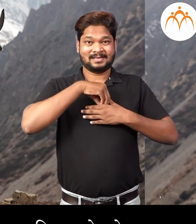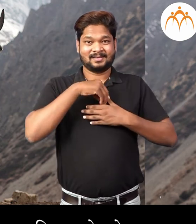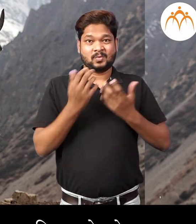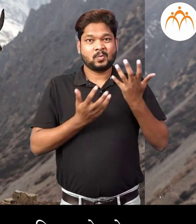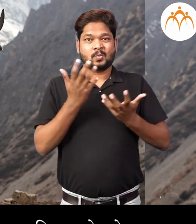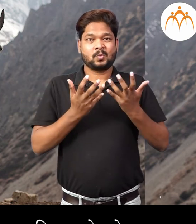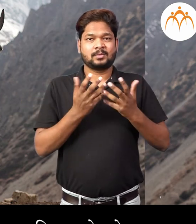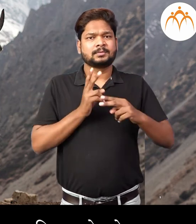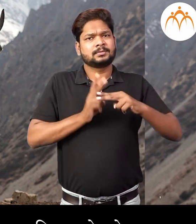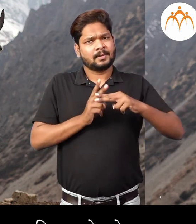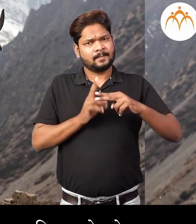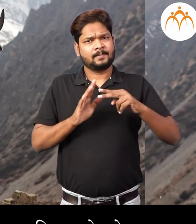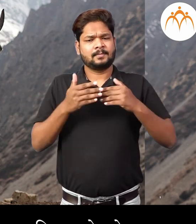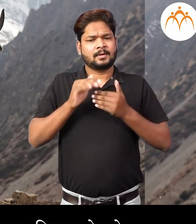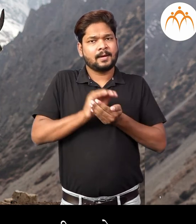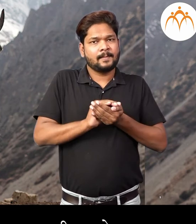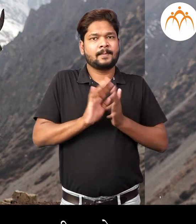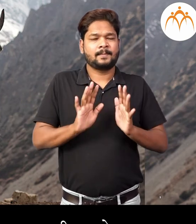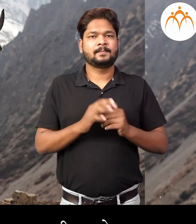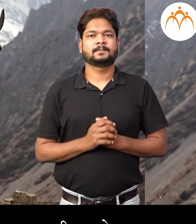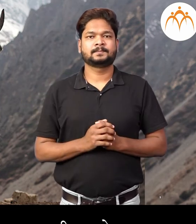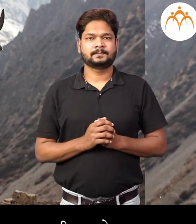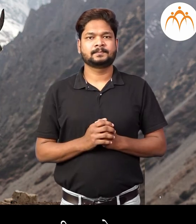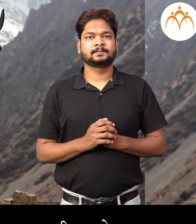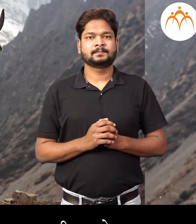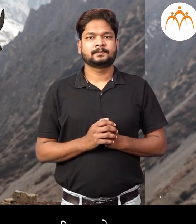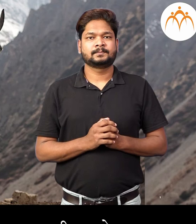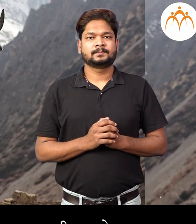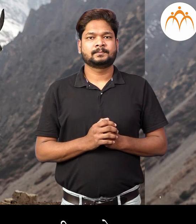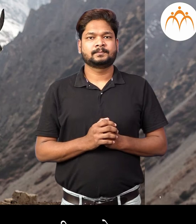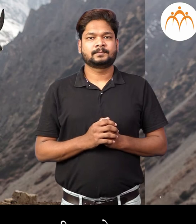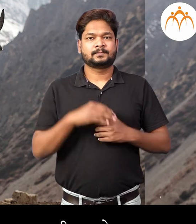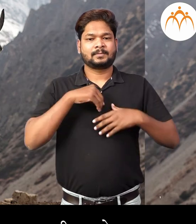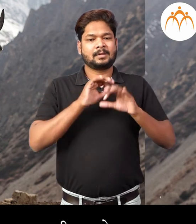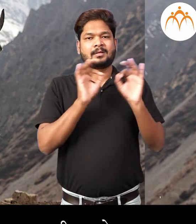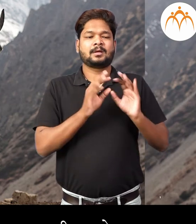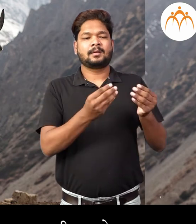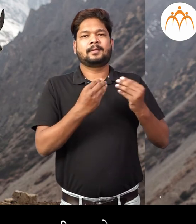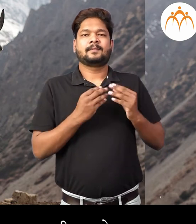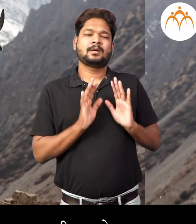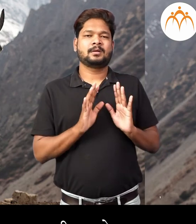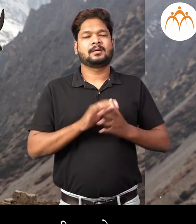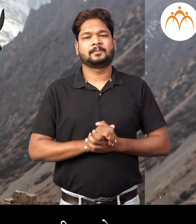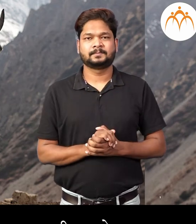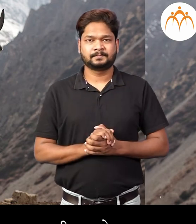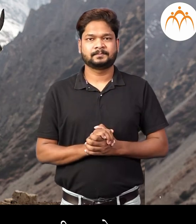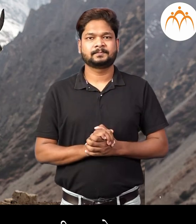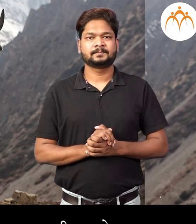शररीरादिल उष्णाता टिकों ठेउतो। तसेच ही चरबी या प्राण्याना उष्णाता ही पुराते।